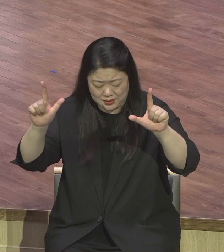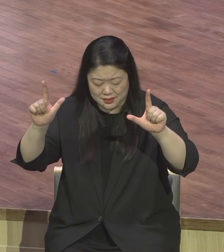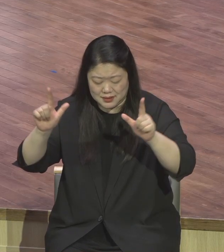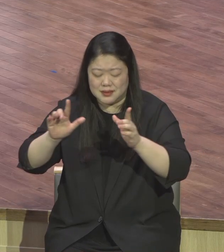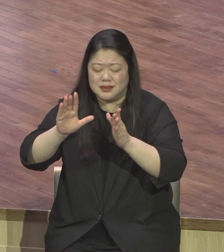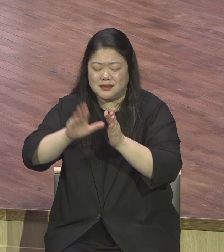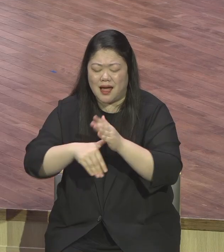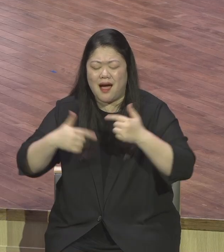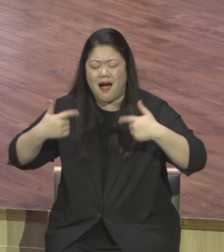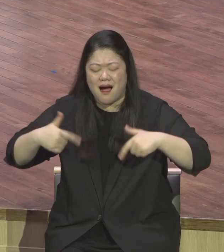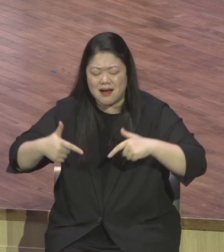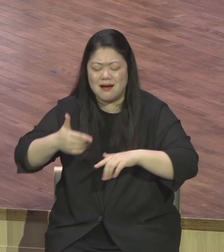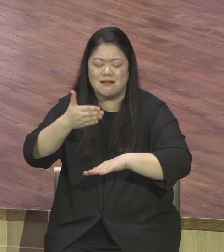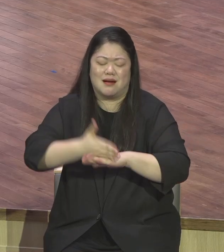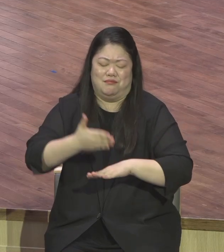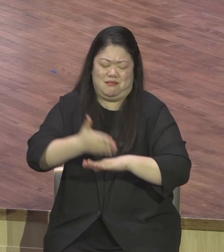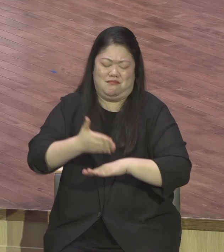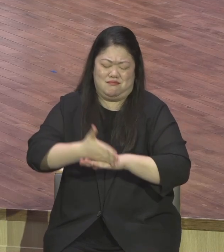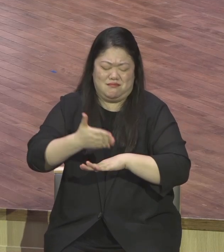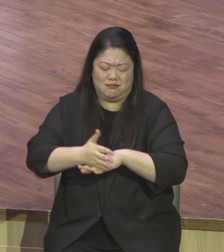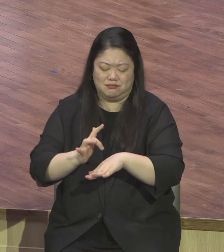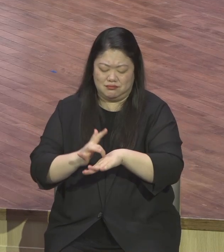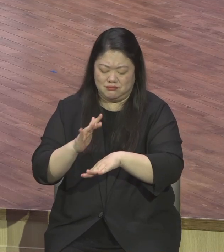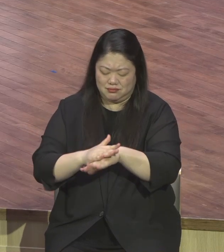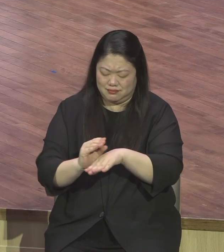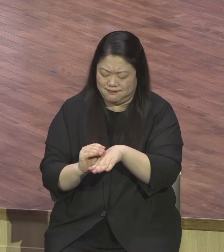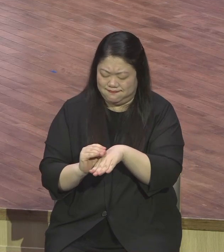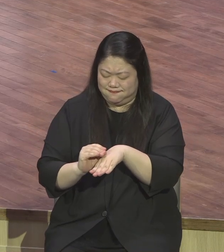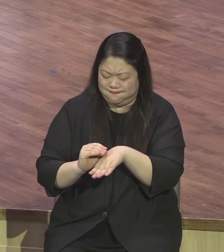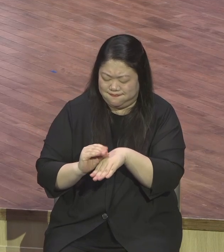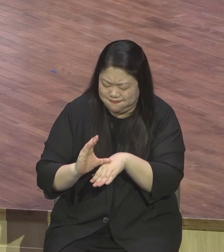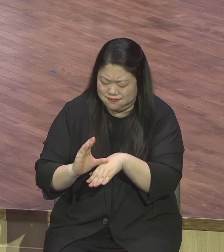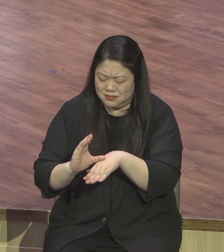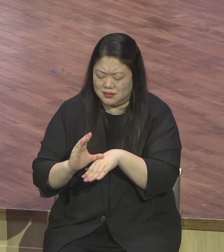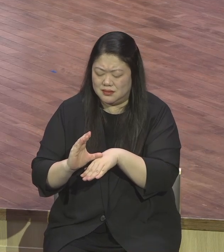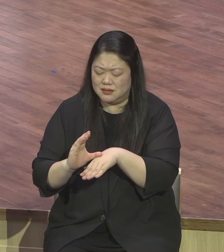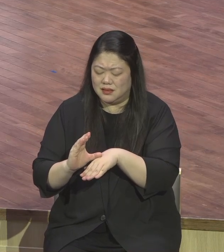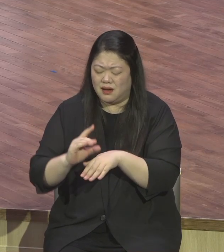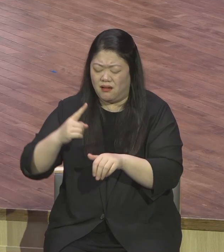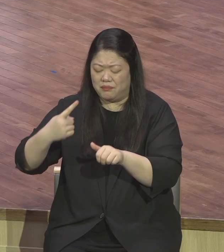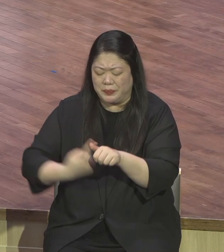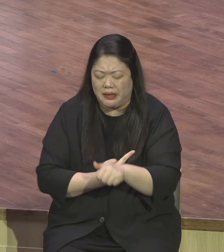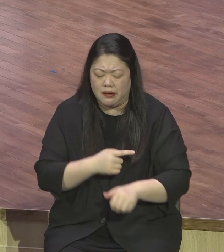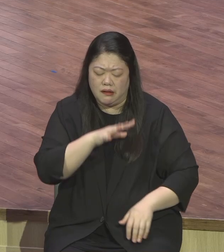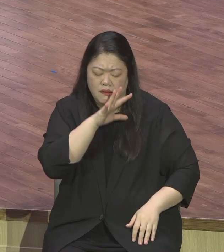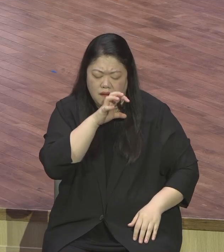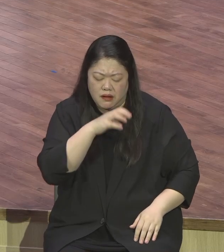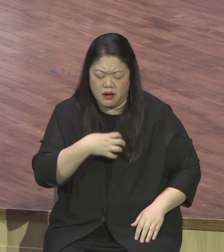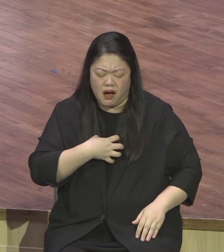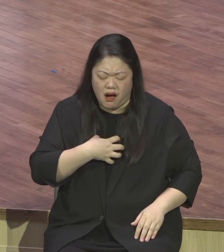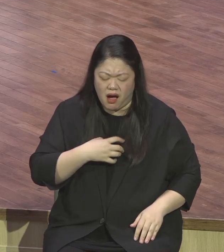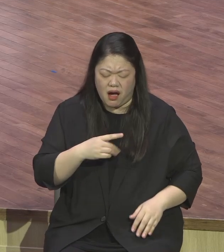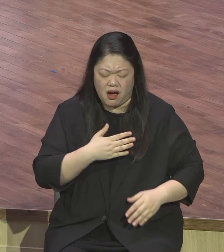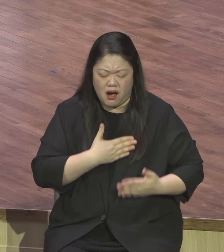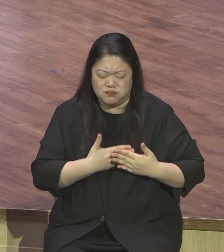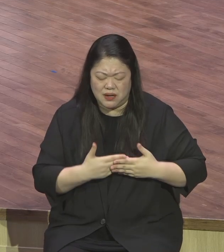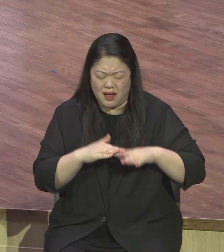체질이 되게도 와 주시옵시고 불평, 원망, 불안, 초조, 염려, 걱정이 더 많은 환경 가운데서도 모든 것을